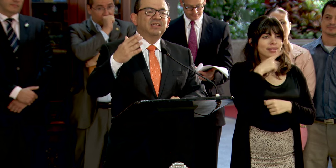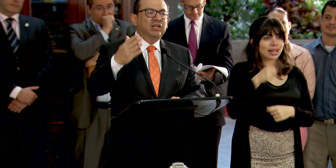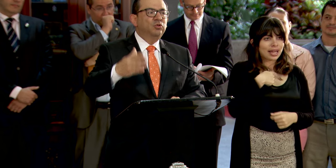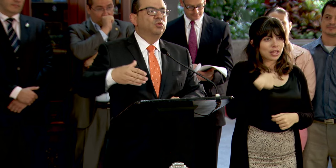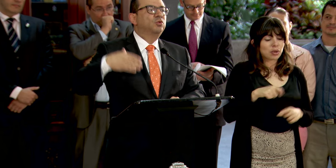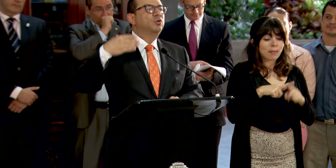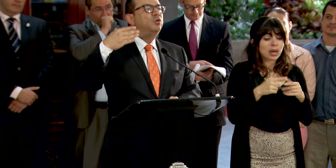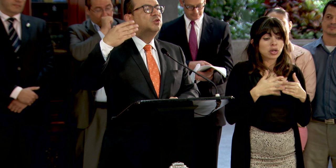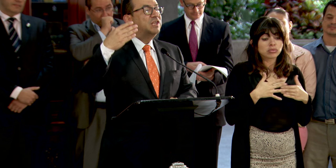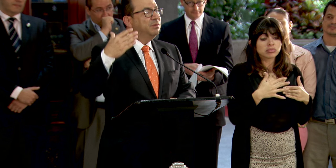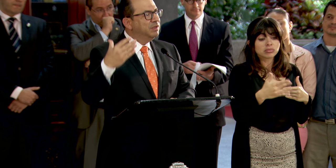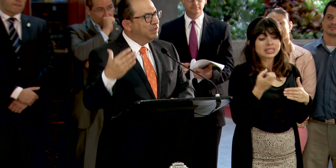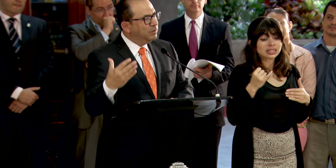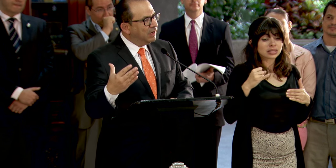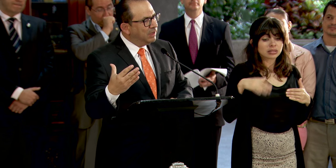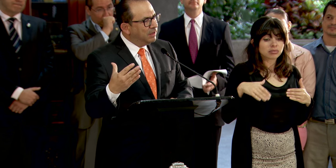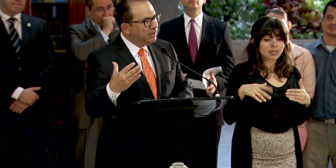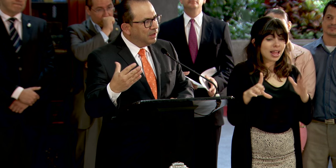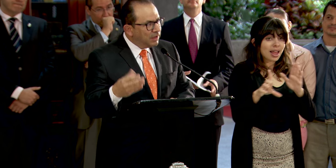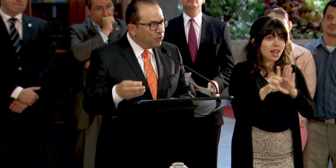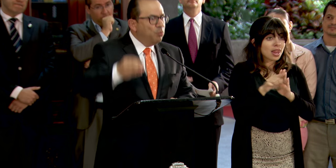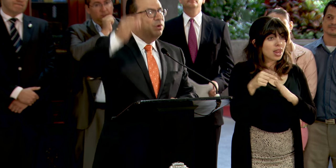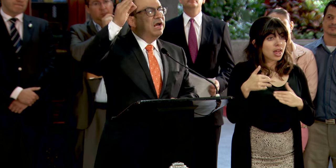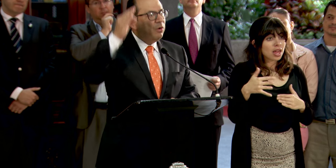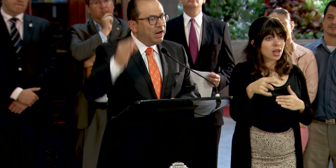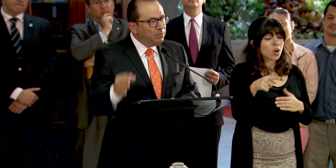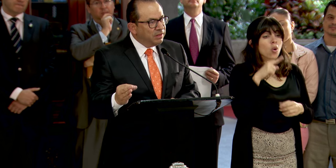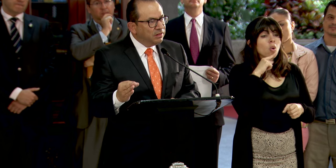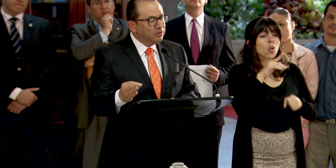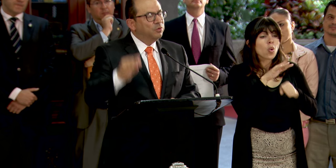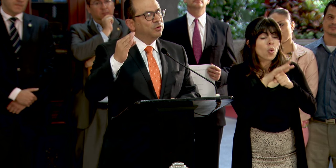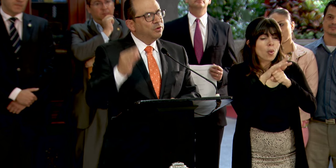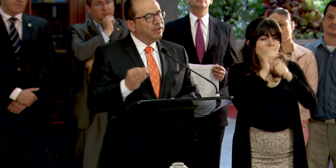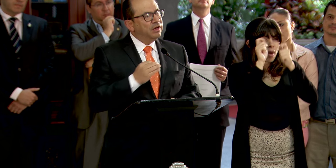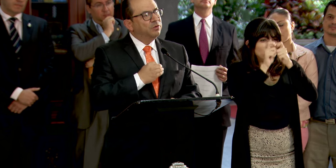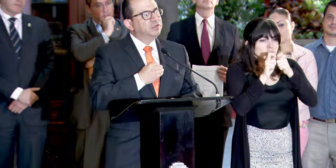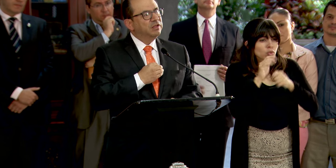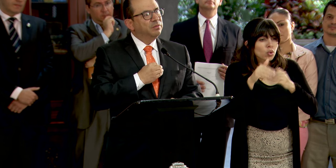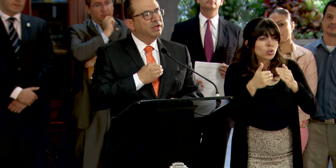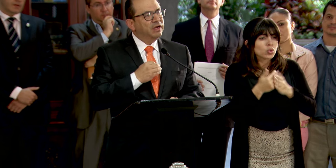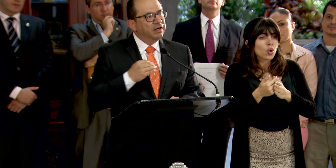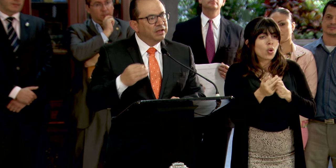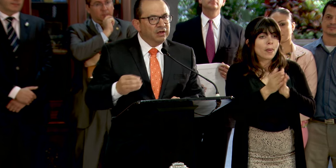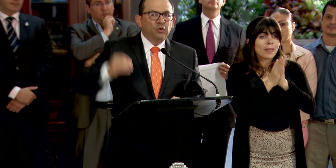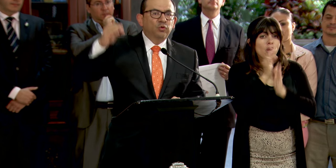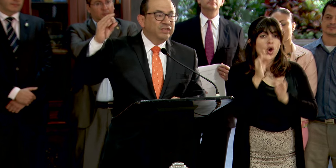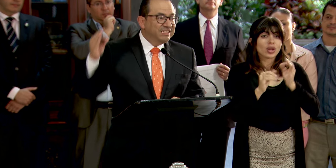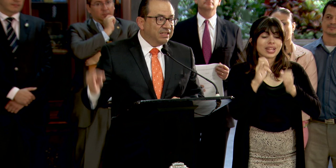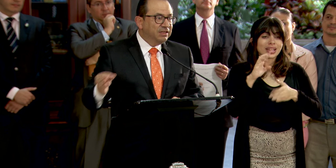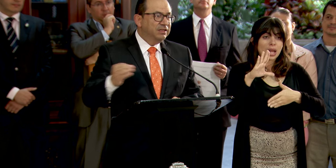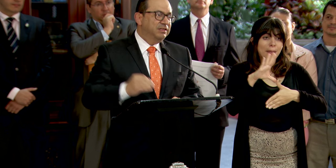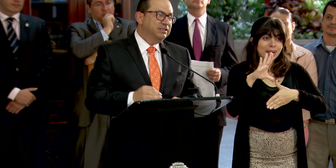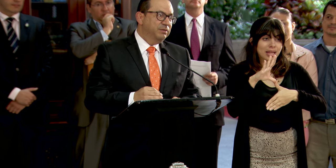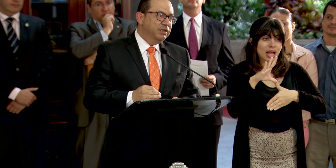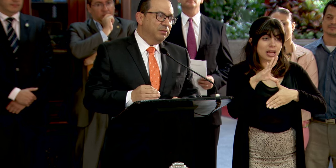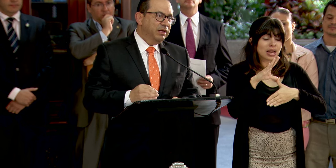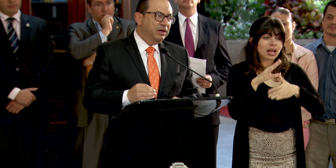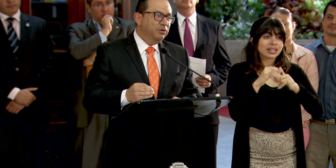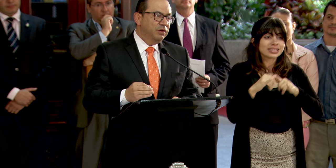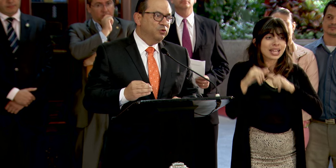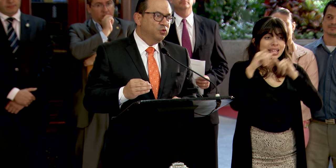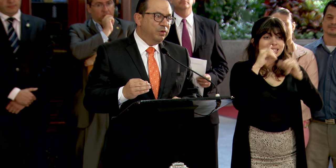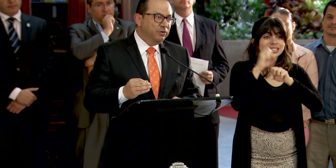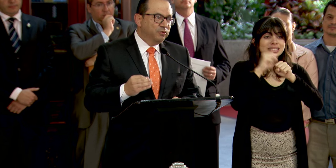hasta tanto no se ha emitido una ley que cumpla cabalmente con lo que ordena la Corte Interamericana, con los estándares del Sistema